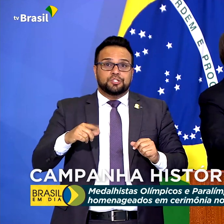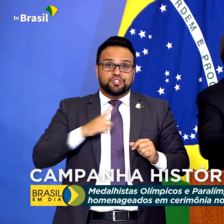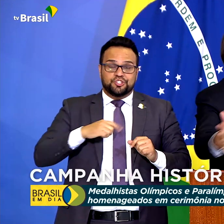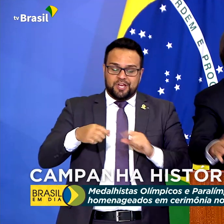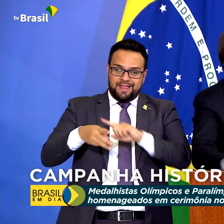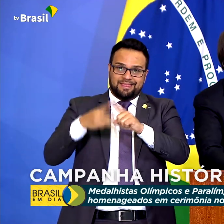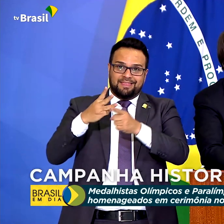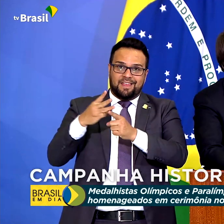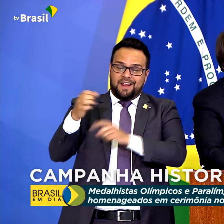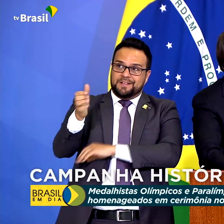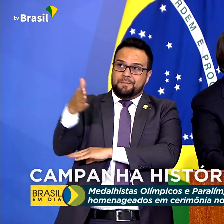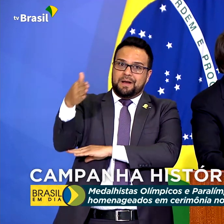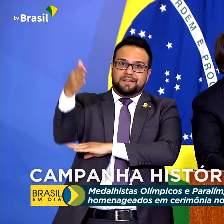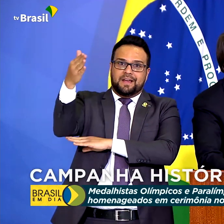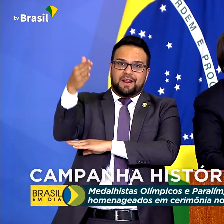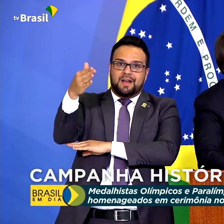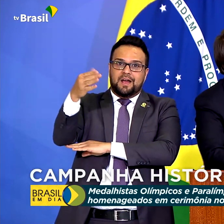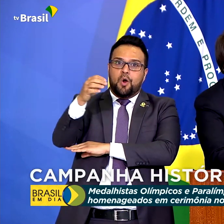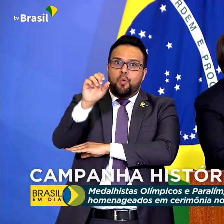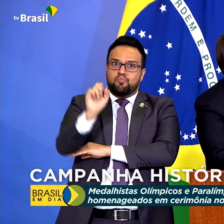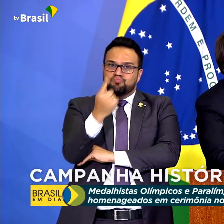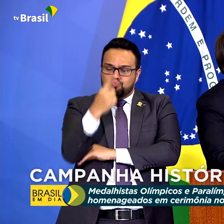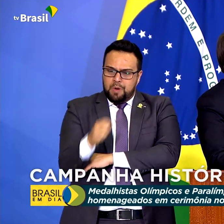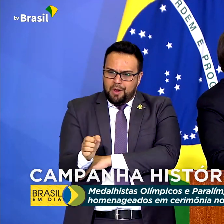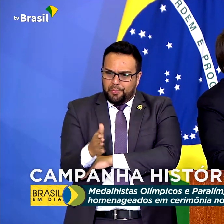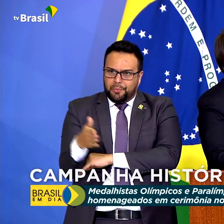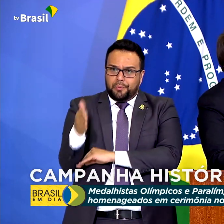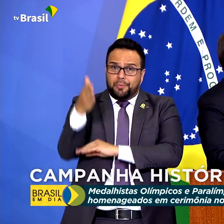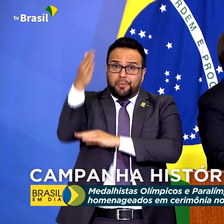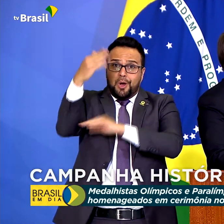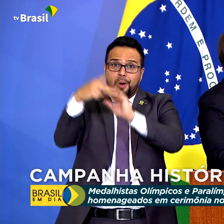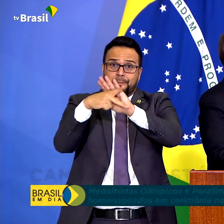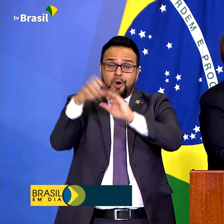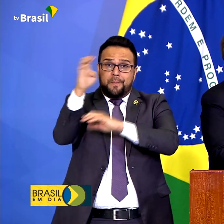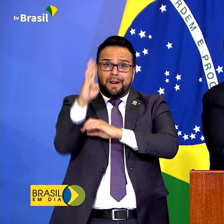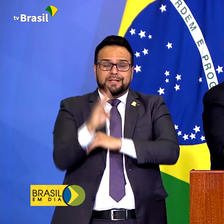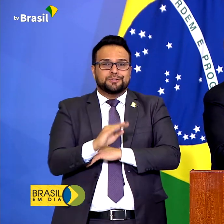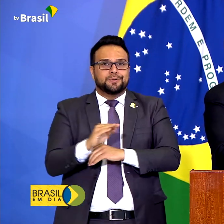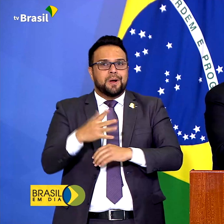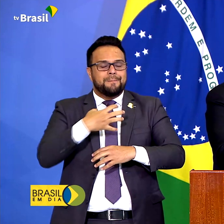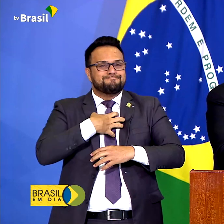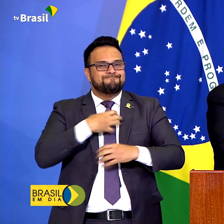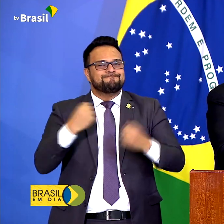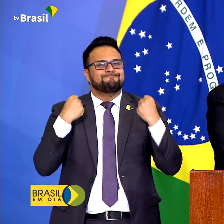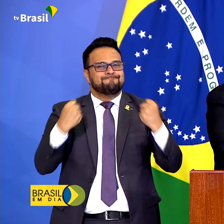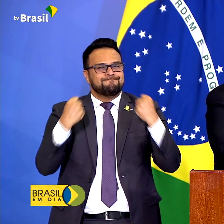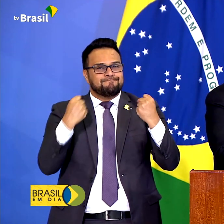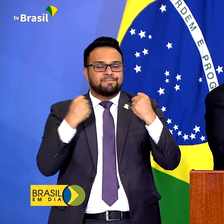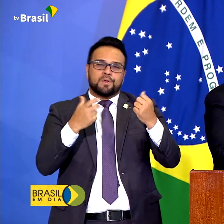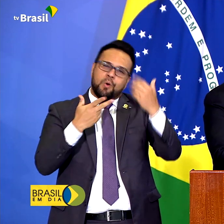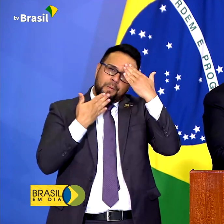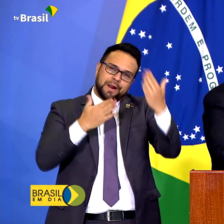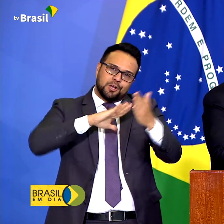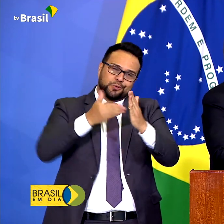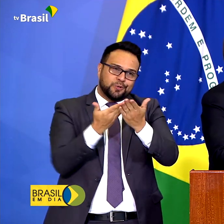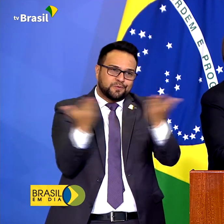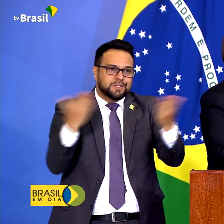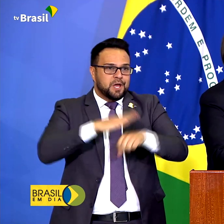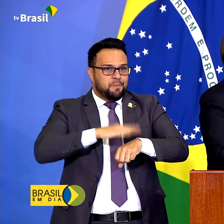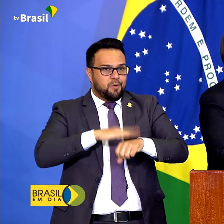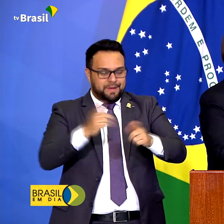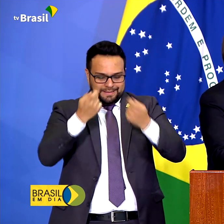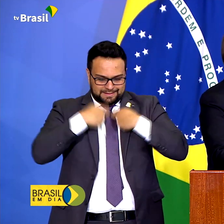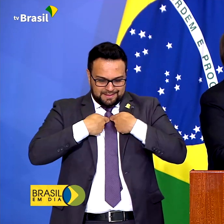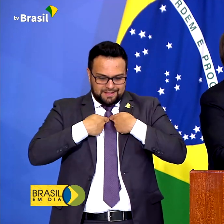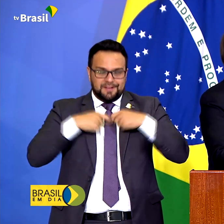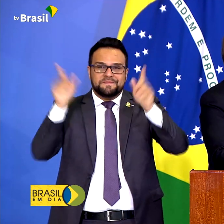amarela, era uma vibração enorme aqui. Muito obrigado a todos vocês por esse momento de satisfação e alegria que